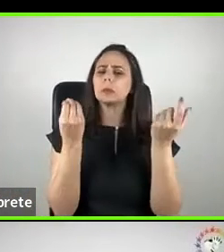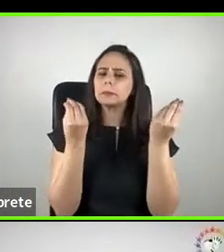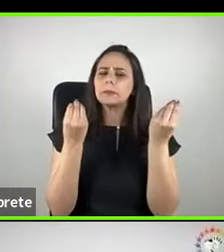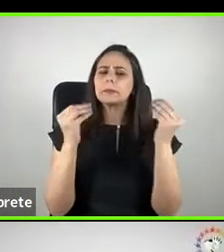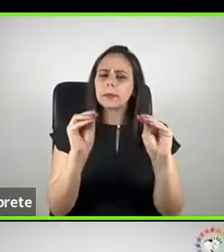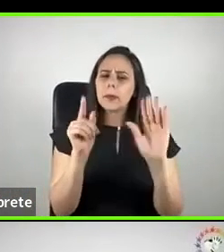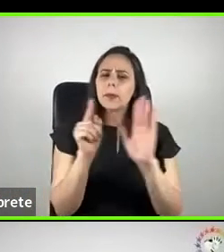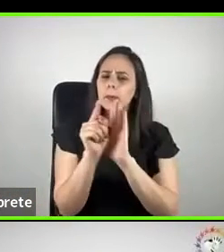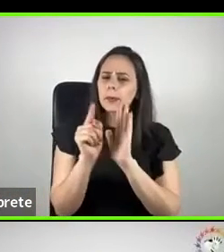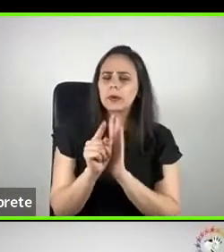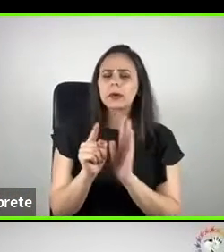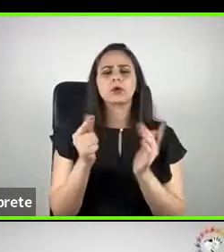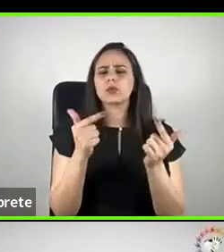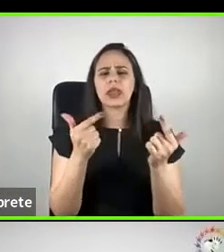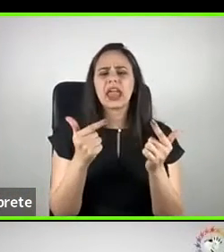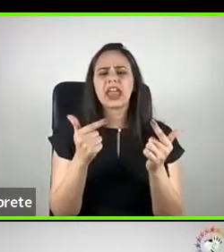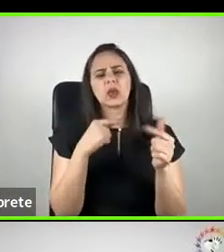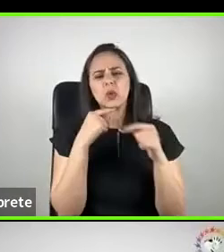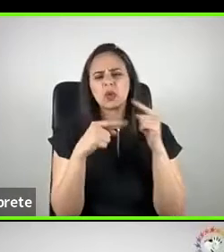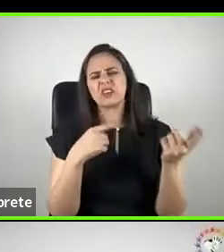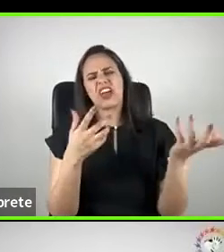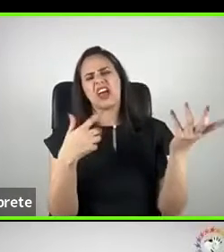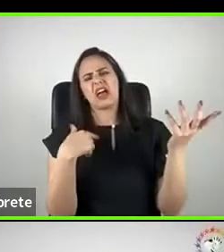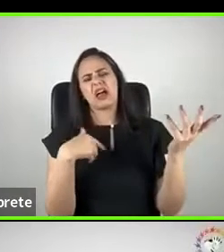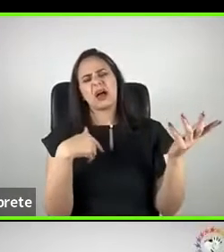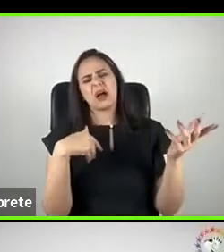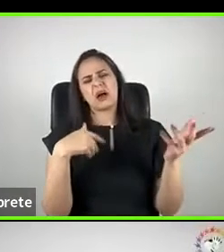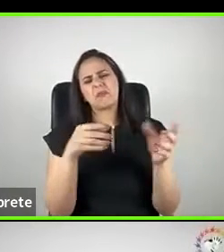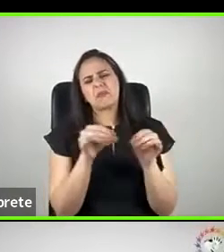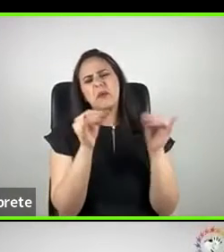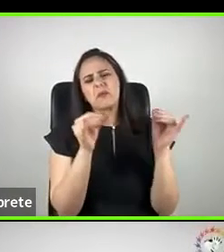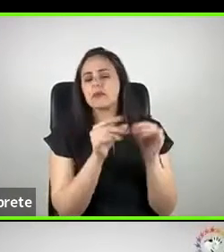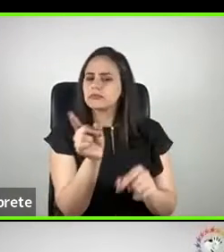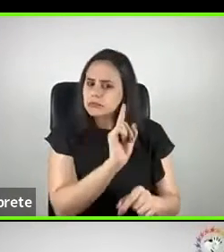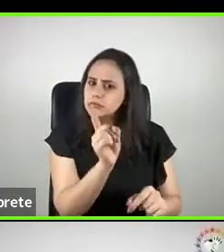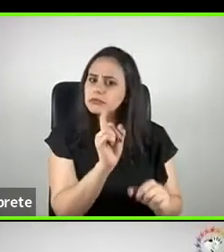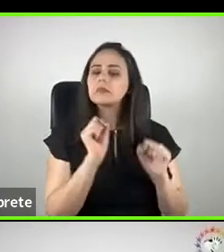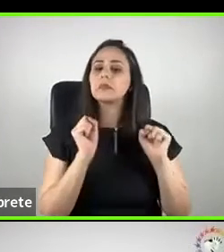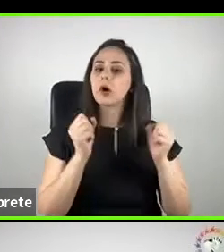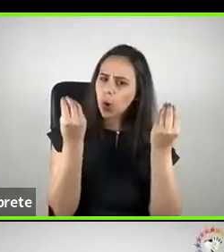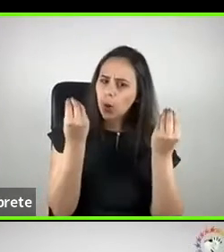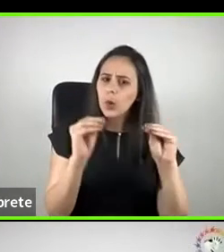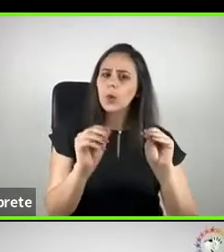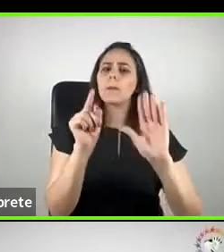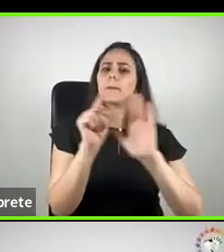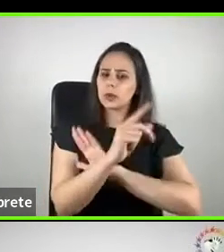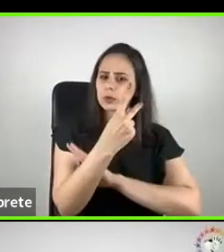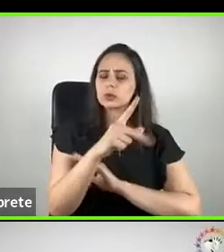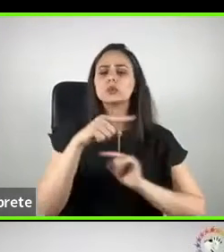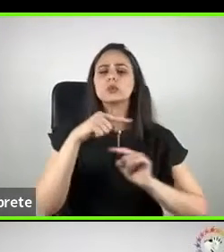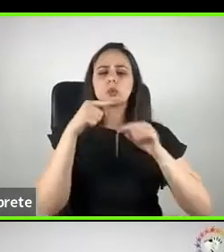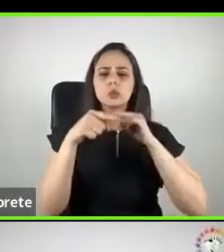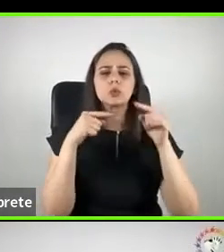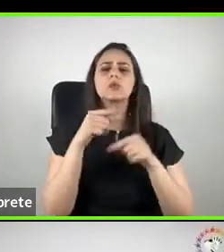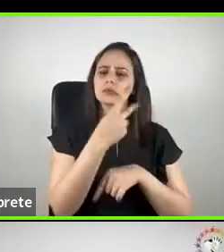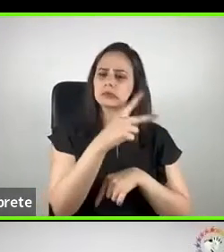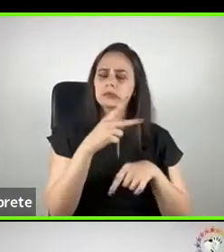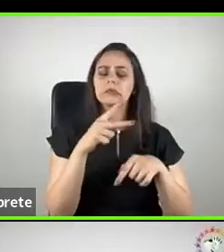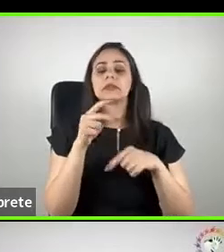dúvida é idiota, é boba, não. Pra gente poder aprender sobre acessibilidade, a gente tem que ser